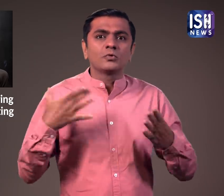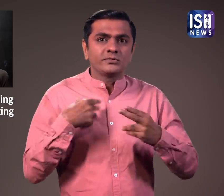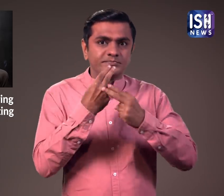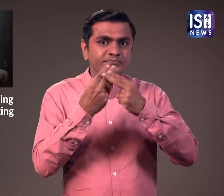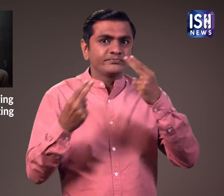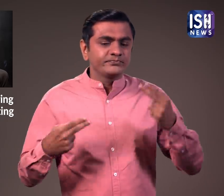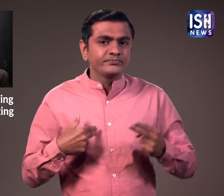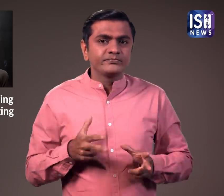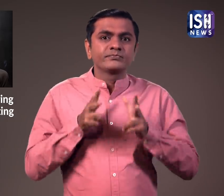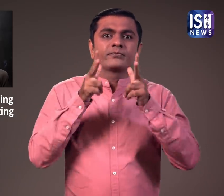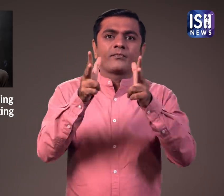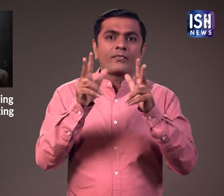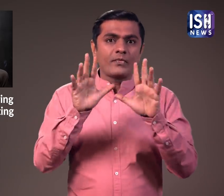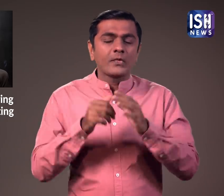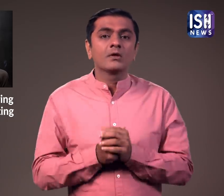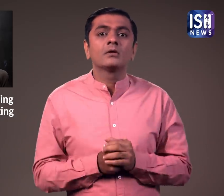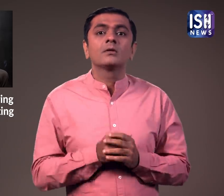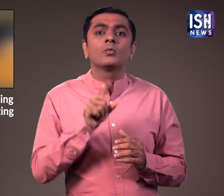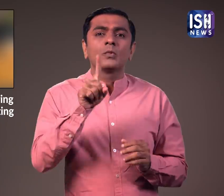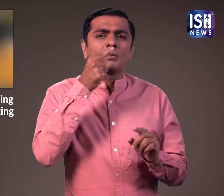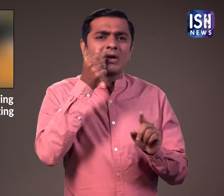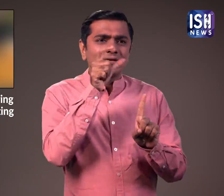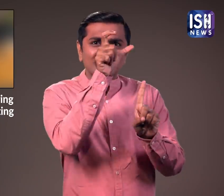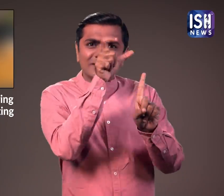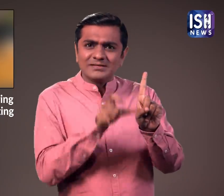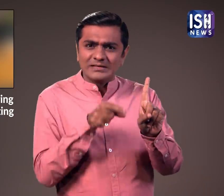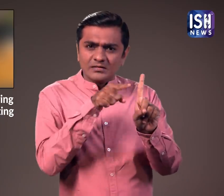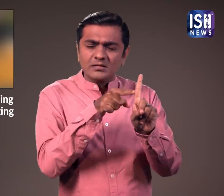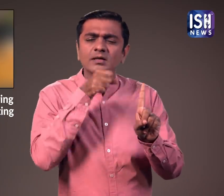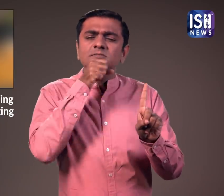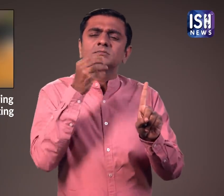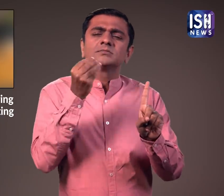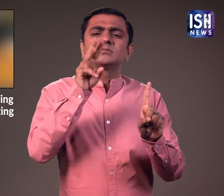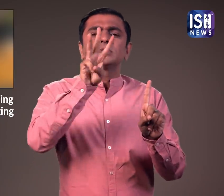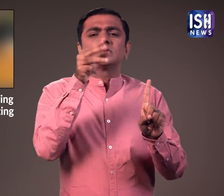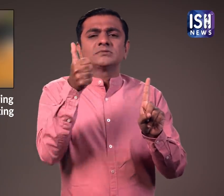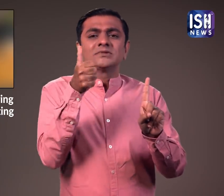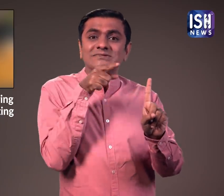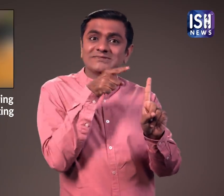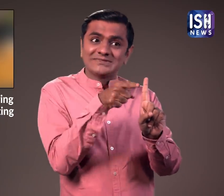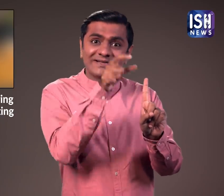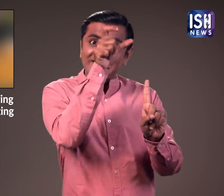गया। मैं आपको बताता हूँ, एक 36 वर्षय व्यक्ति वील चैर में संग्रालय गया